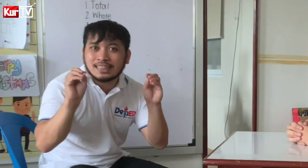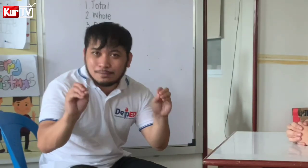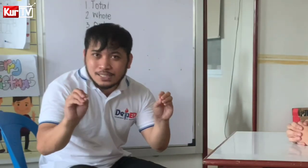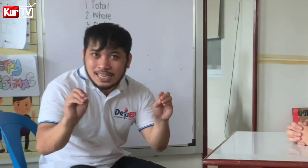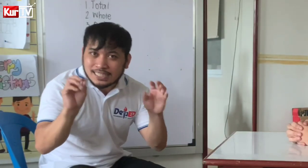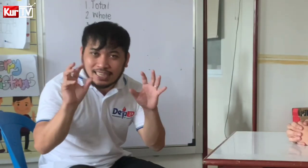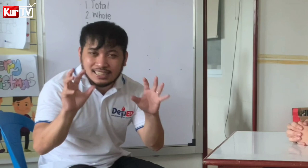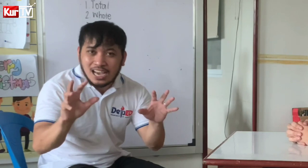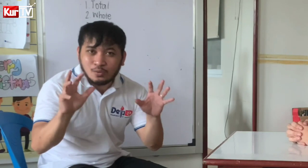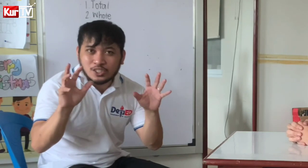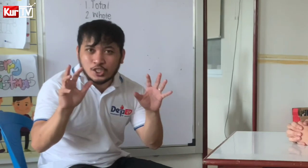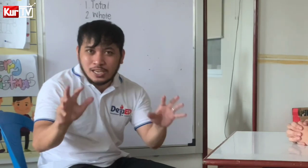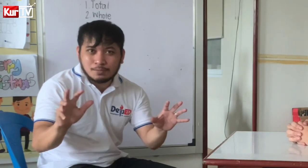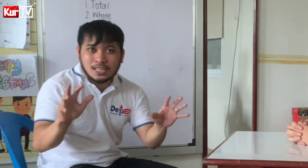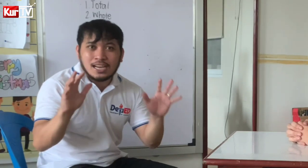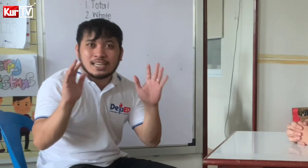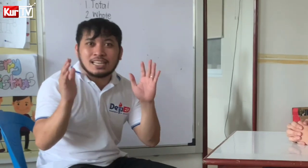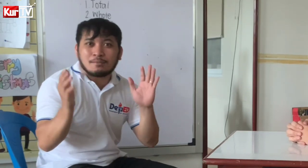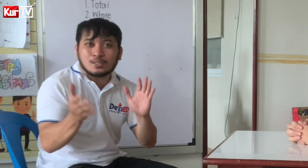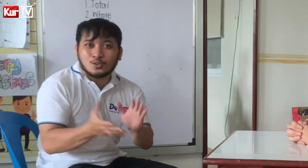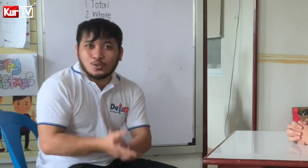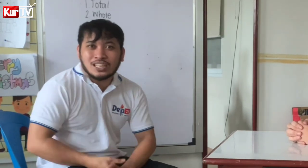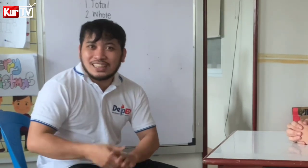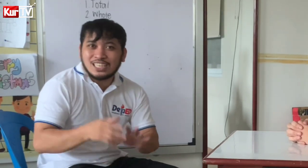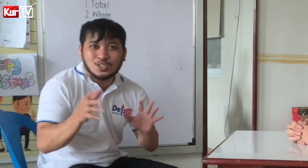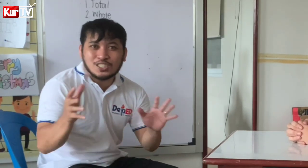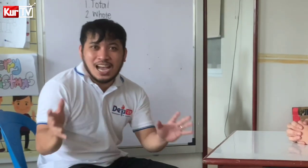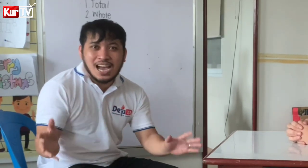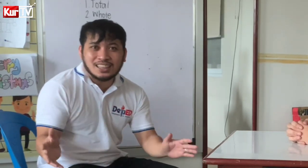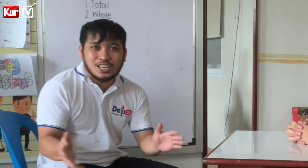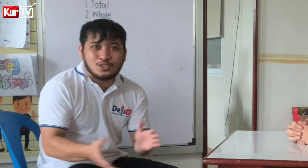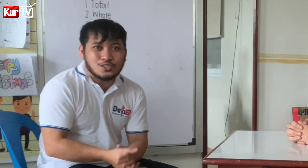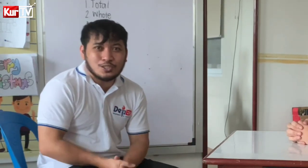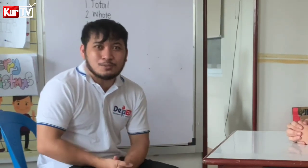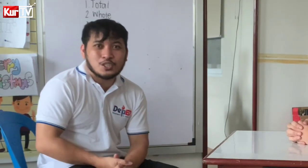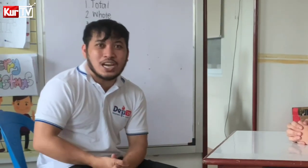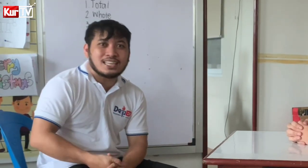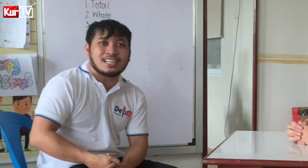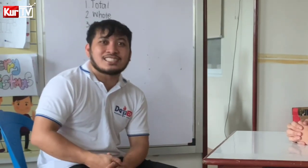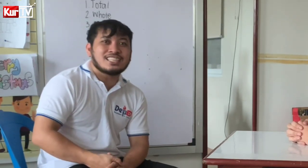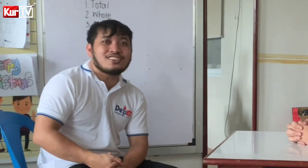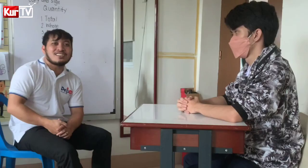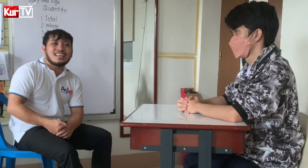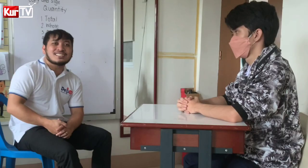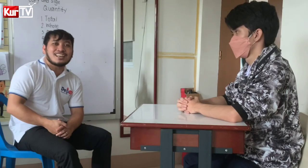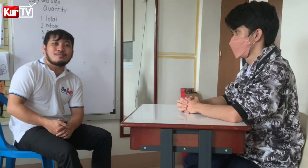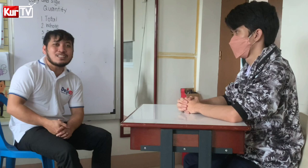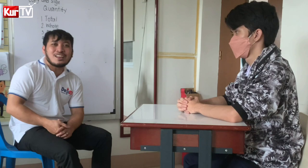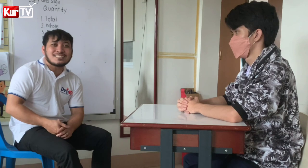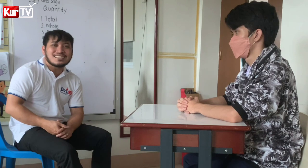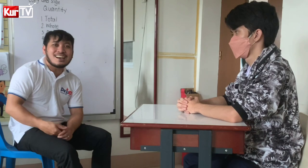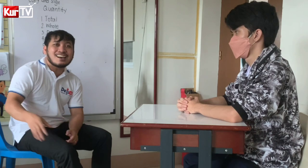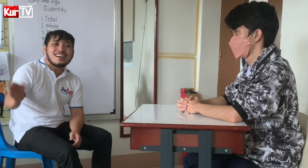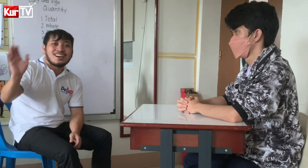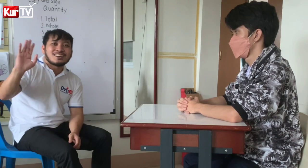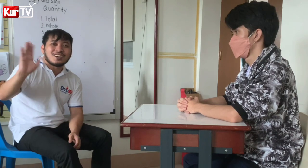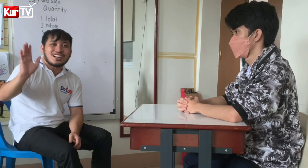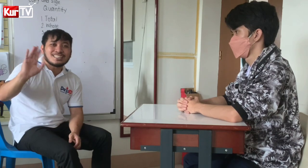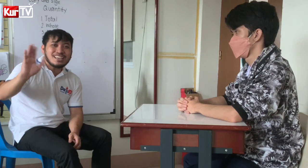tips, sign language tips Na mga tukuha dito sa ating YouTube channel See you all next time Dito lang sa Curd